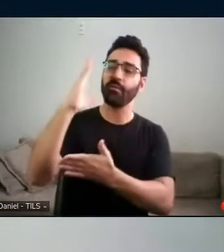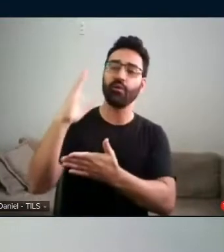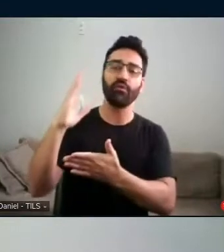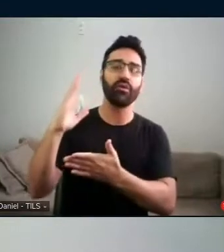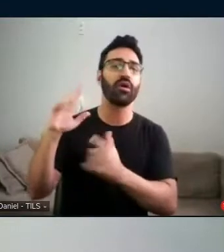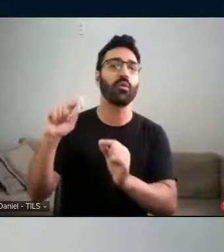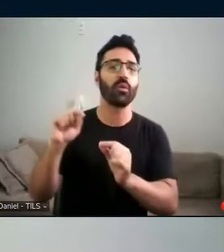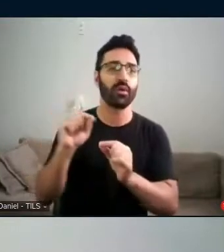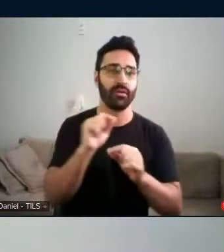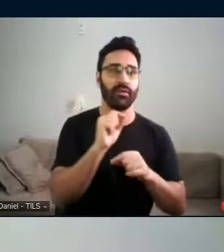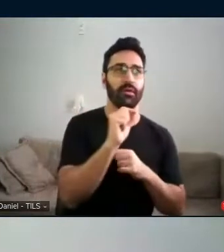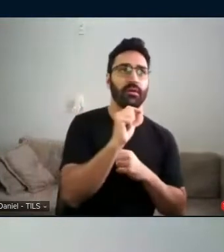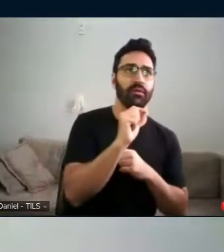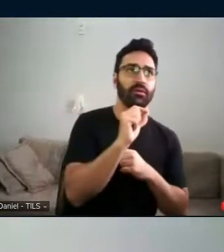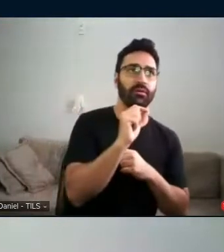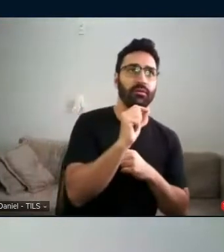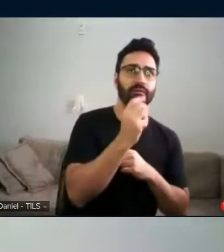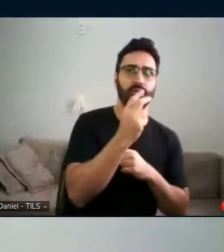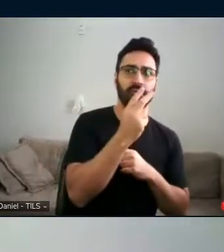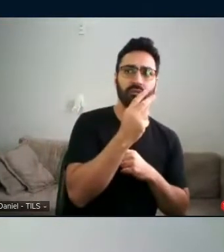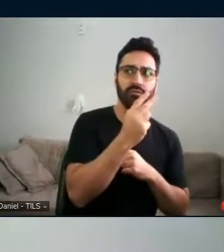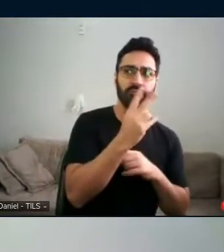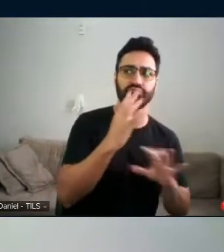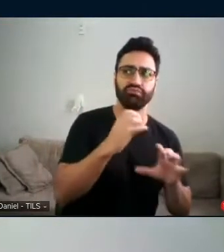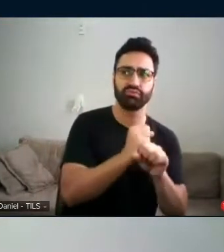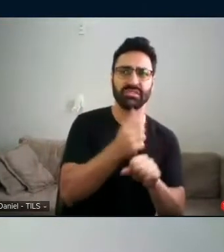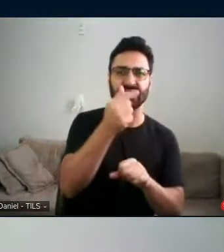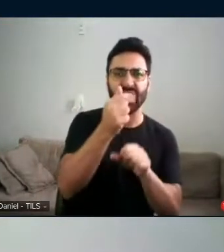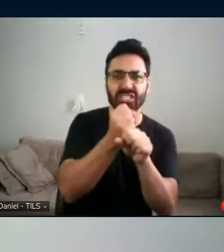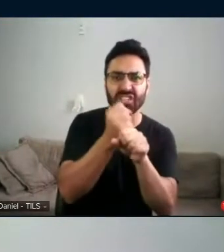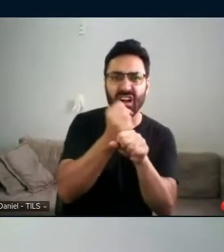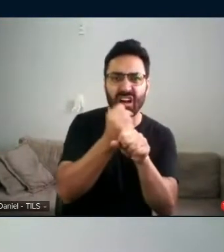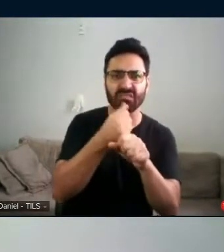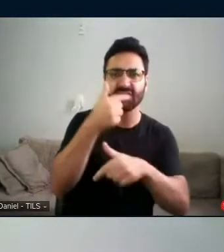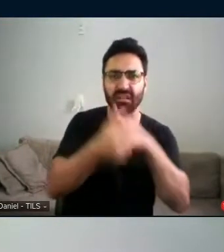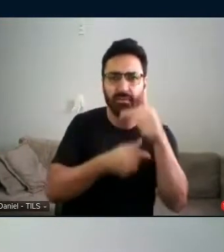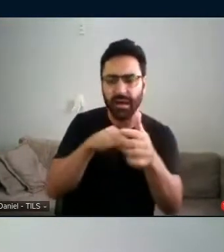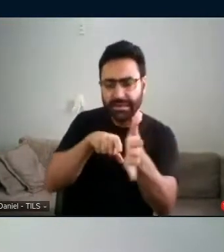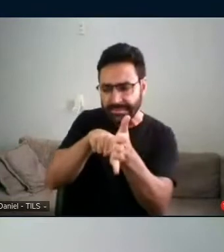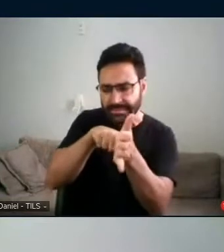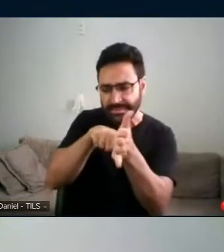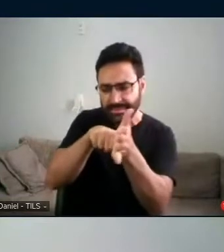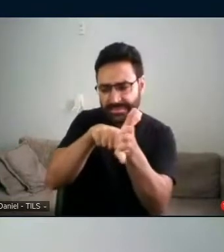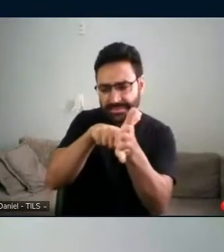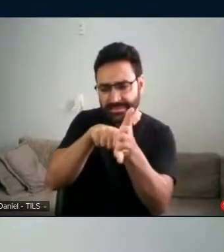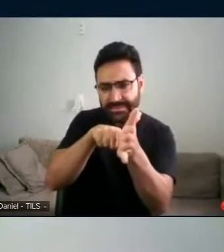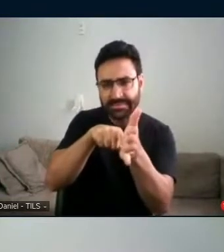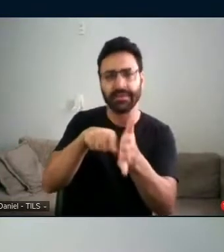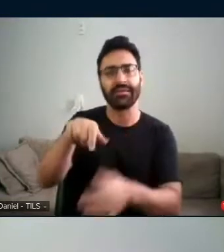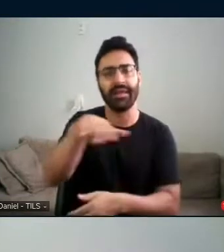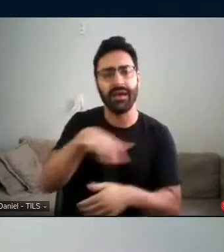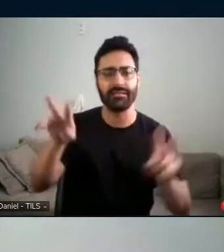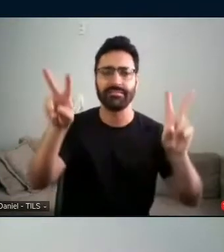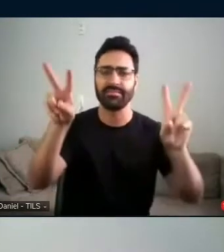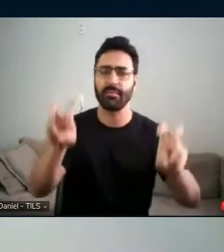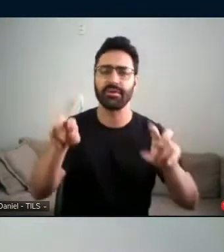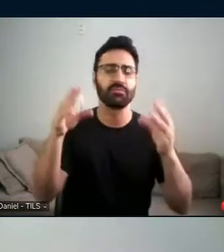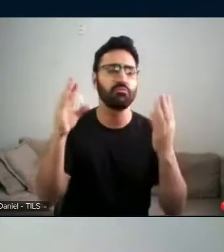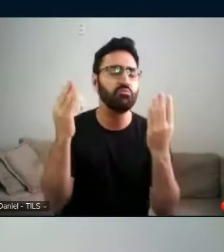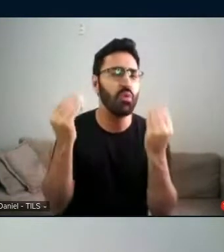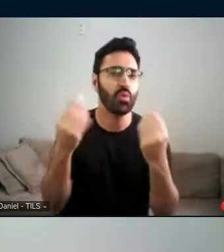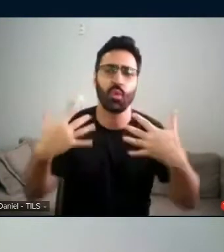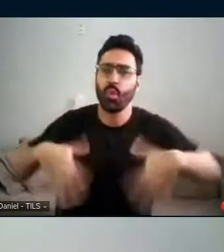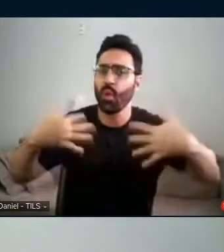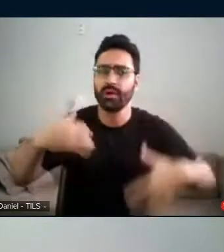doutorado, mas sete anos de investigação de uma temática tão especial. Então, nós